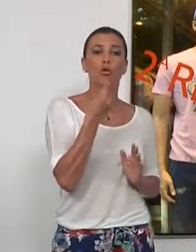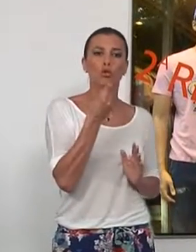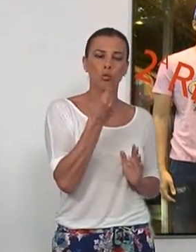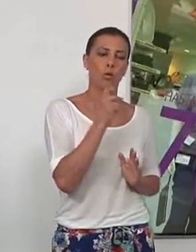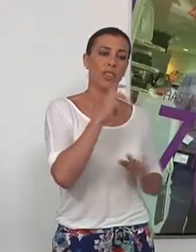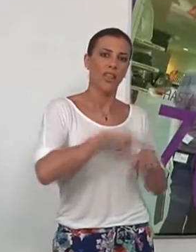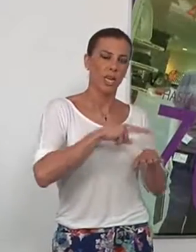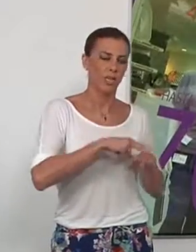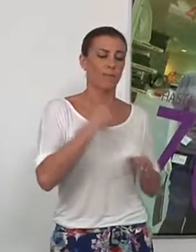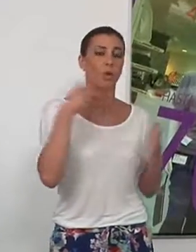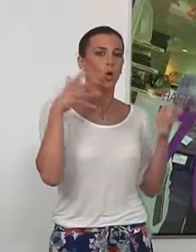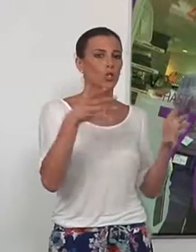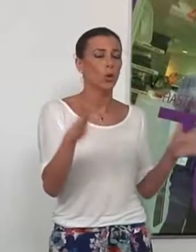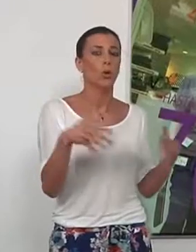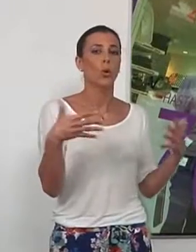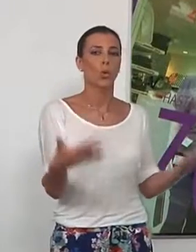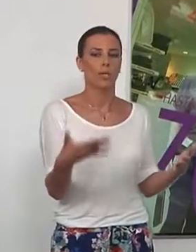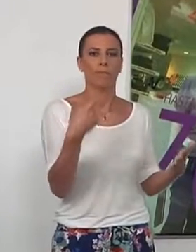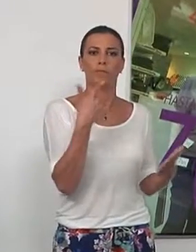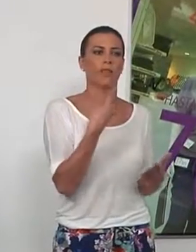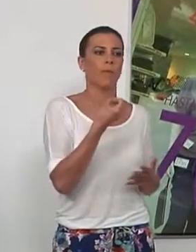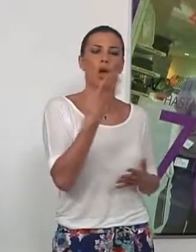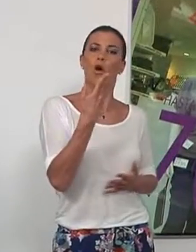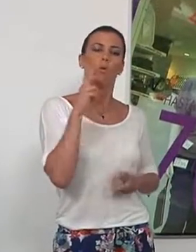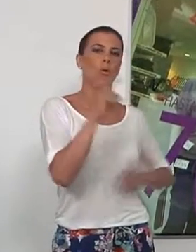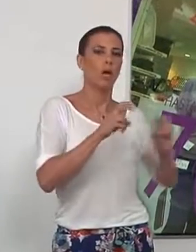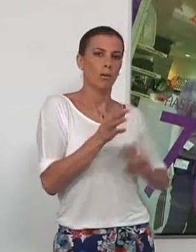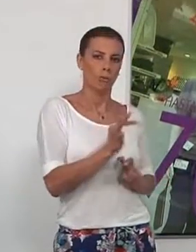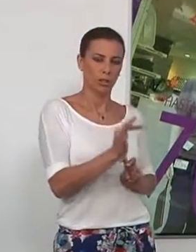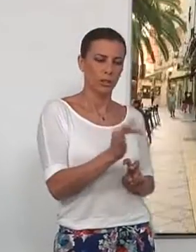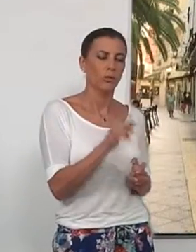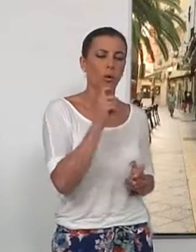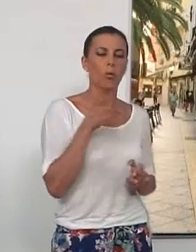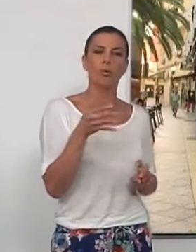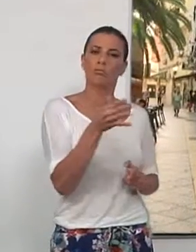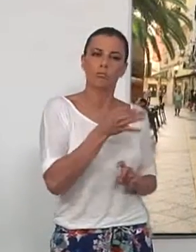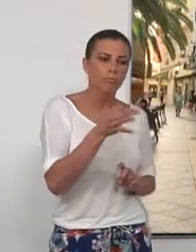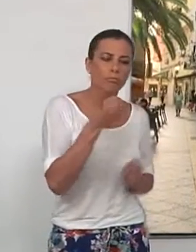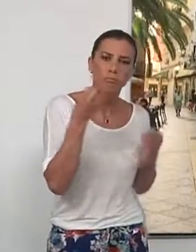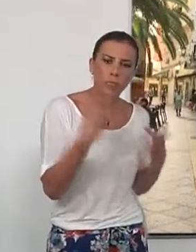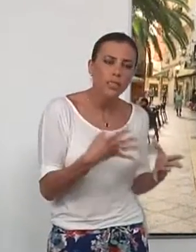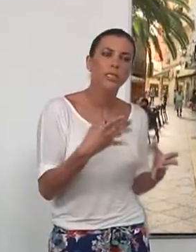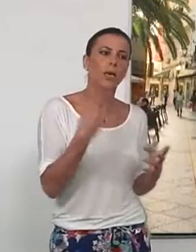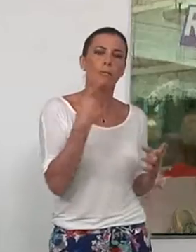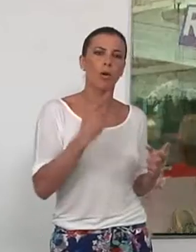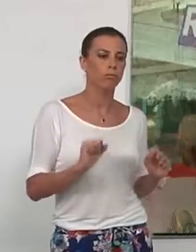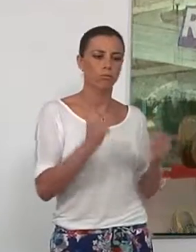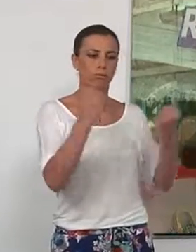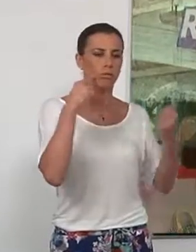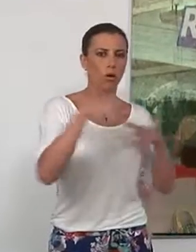manera de optimizar las rebajas es planificarlas bien y evitar hacerlas de manera compulsiva al tiempo que